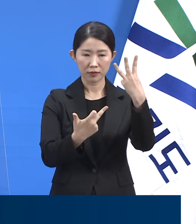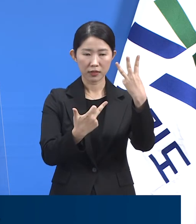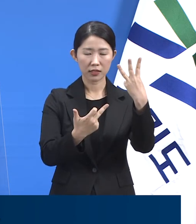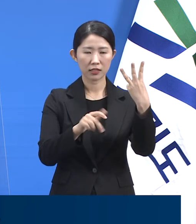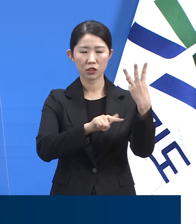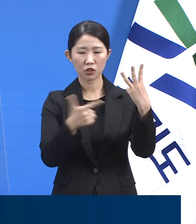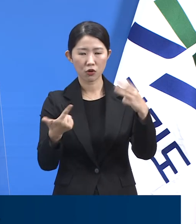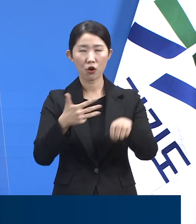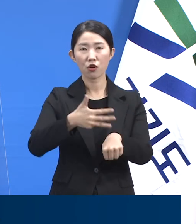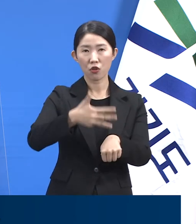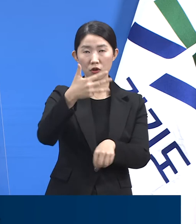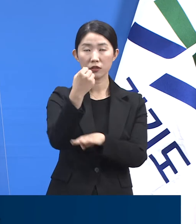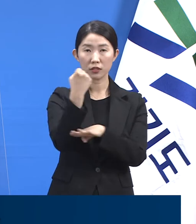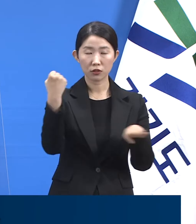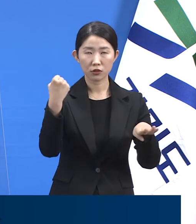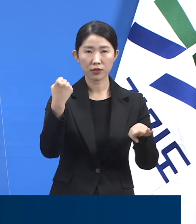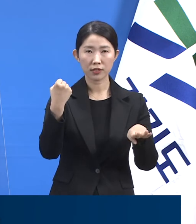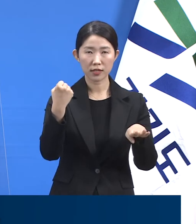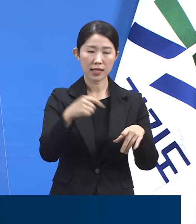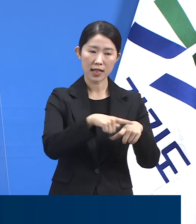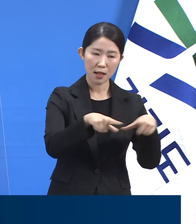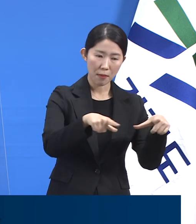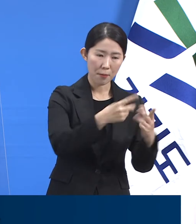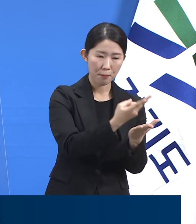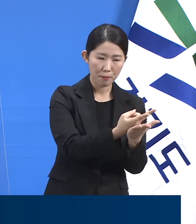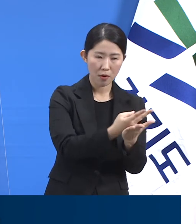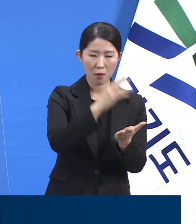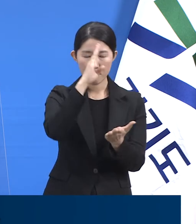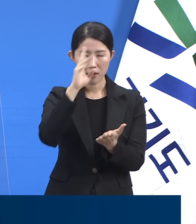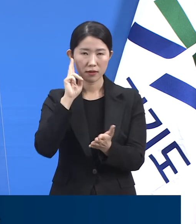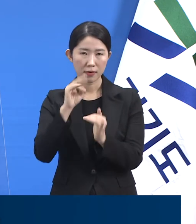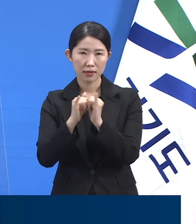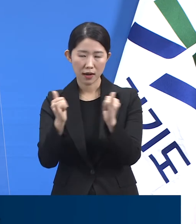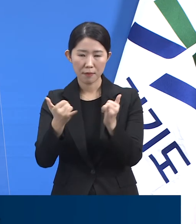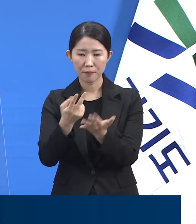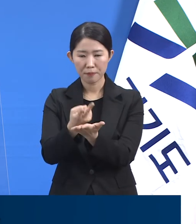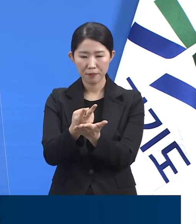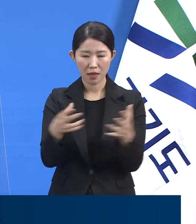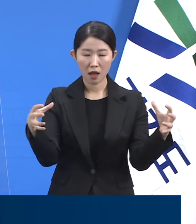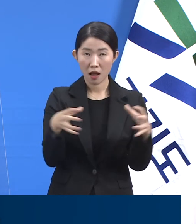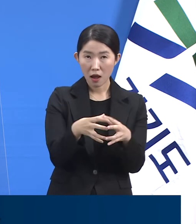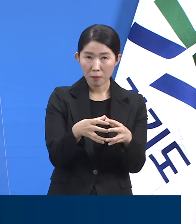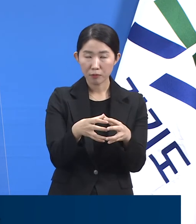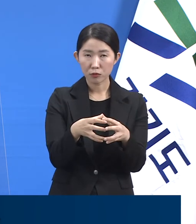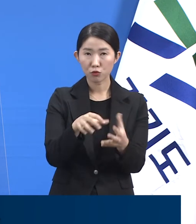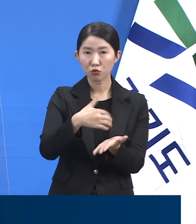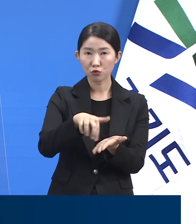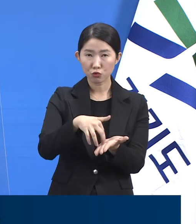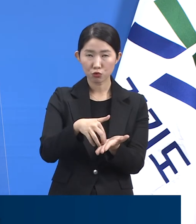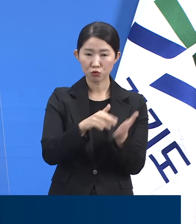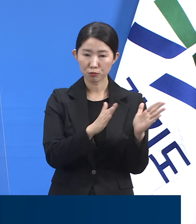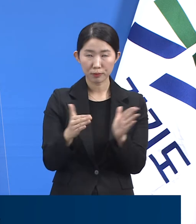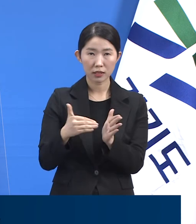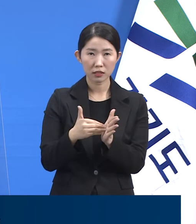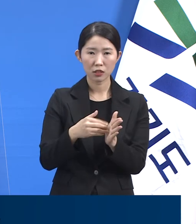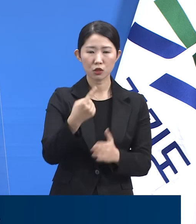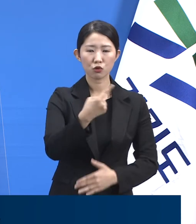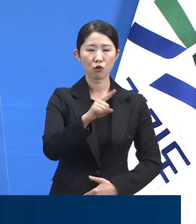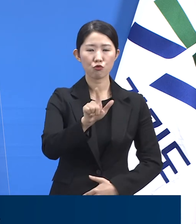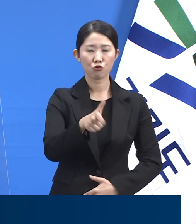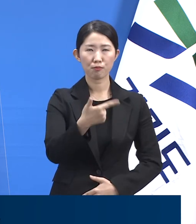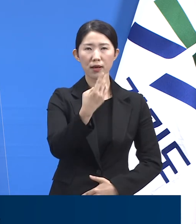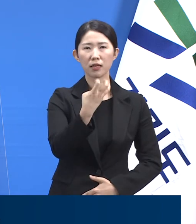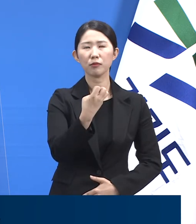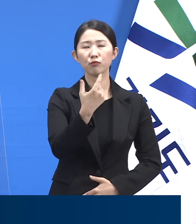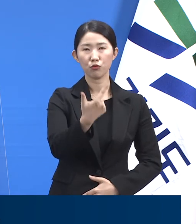일반과 중증환자 병상을 합한 도내 의료기관 확보 병상은 총 1,636개입니다.